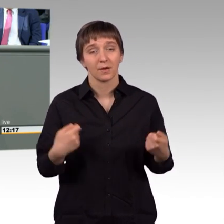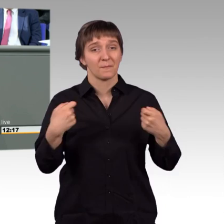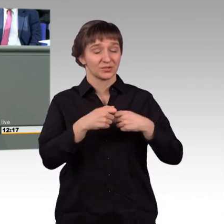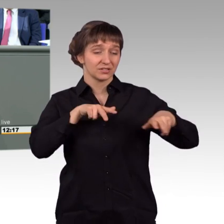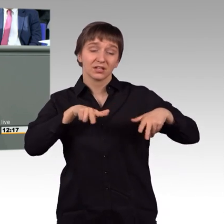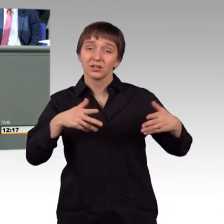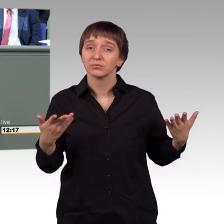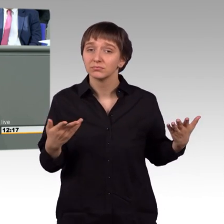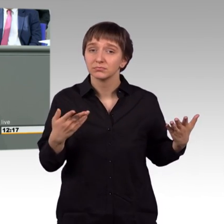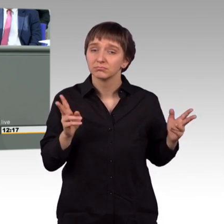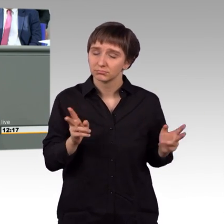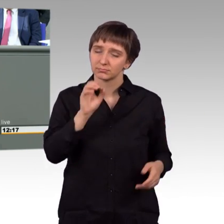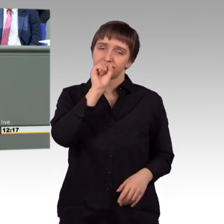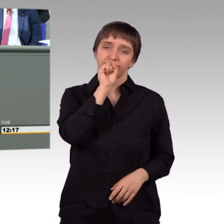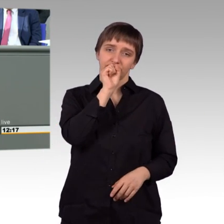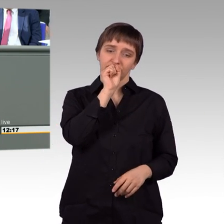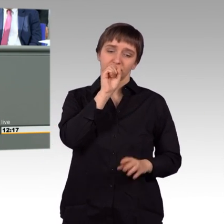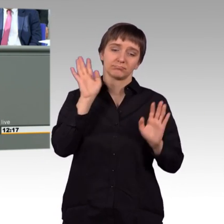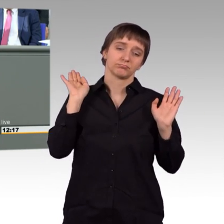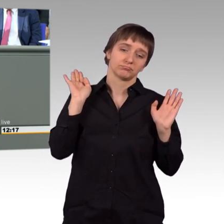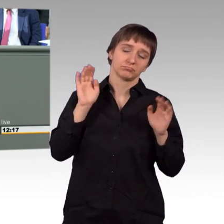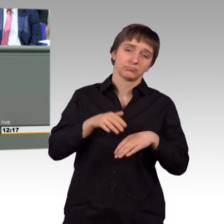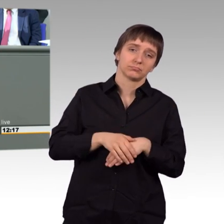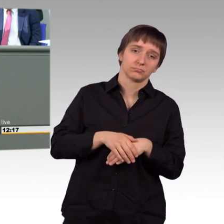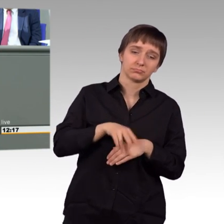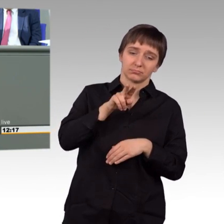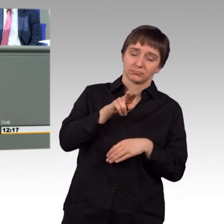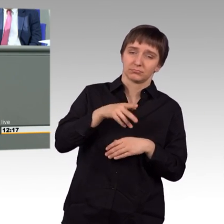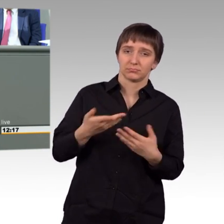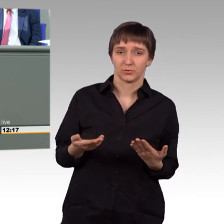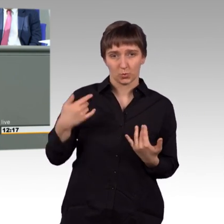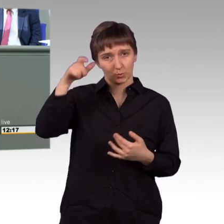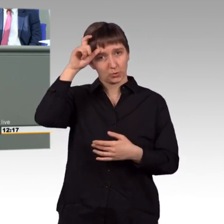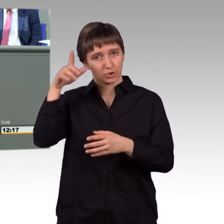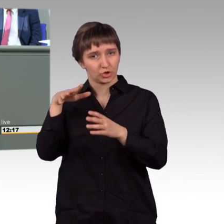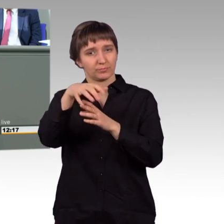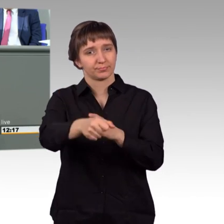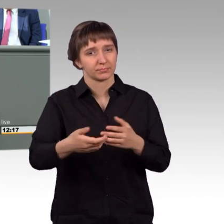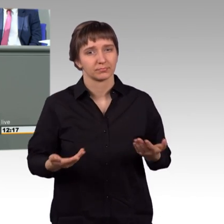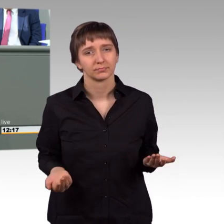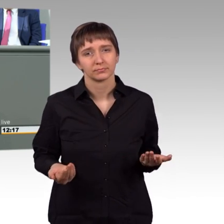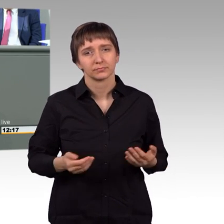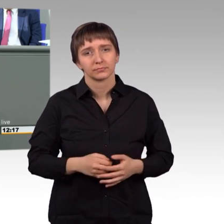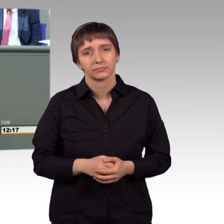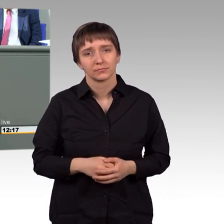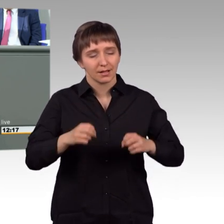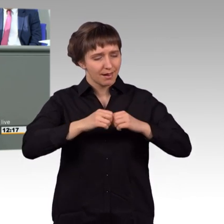weitgehend zu den Vorgängen des türkischen Einmarschs. Statt einer klaren Haltung hat sie gestern